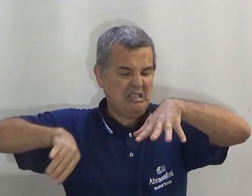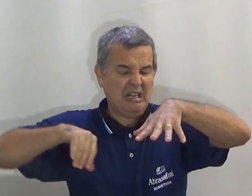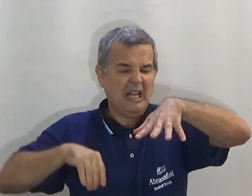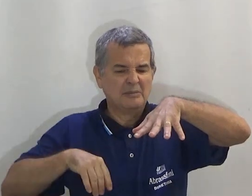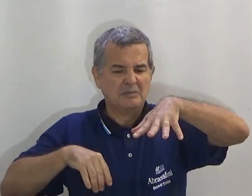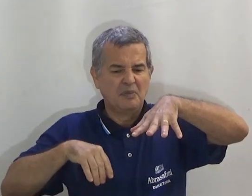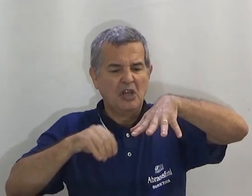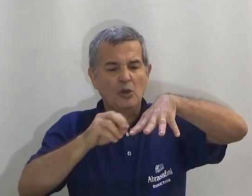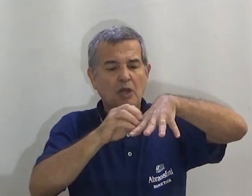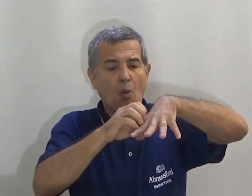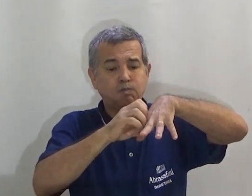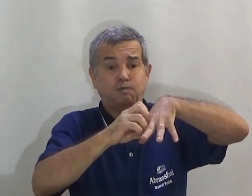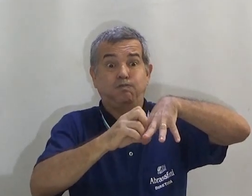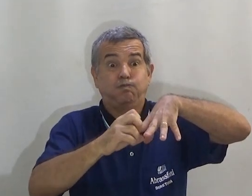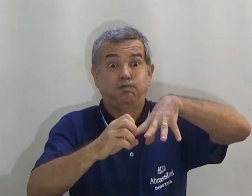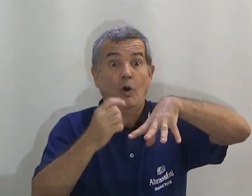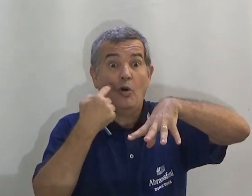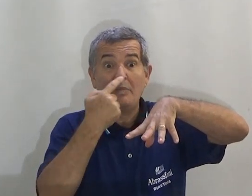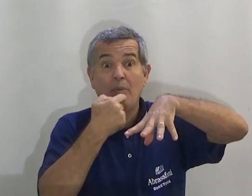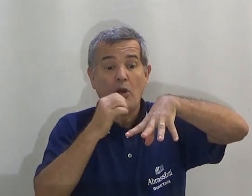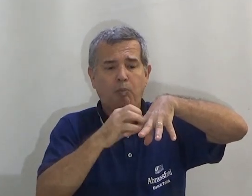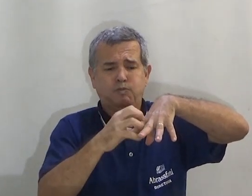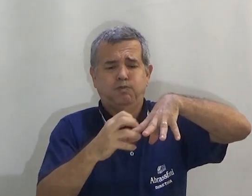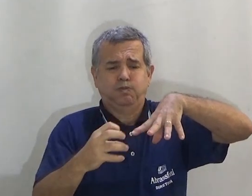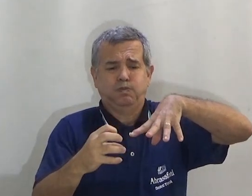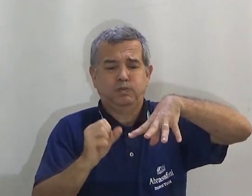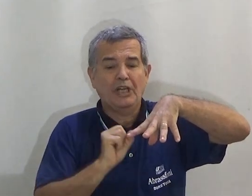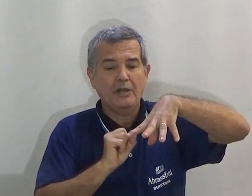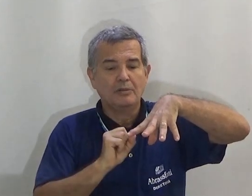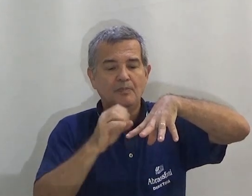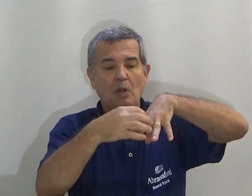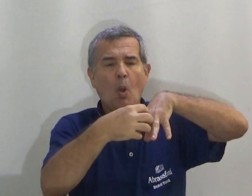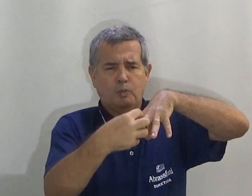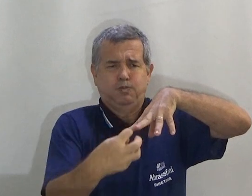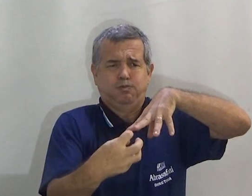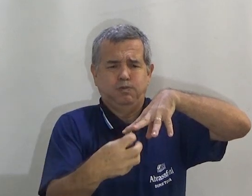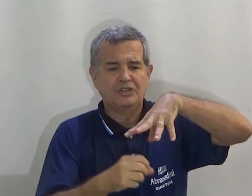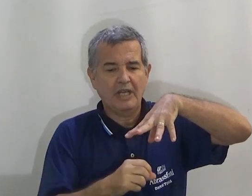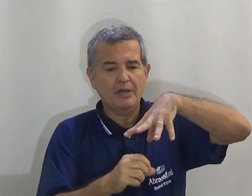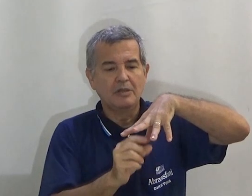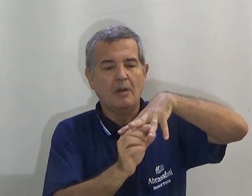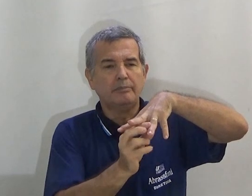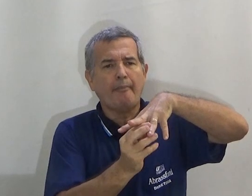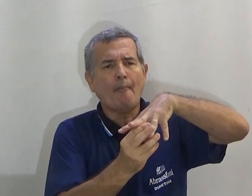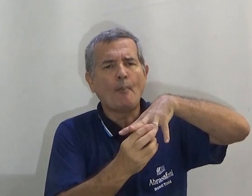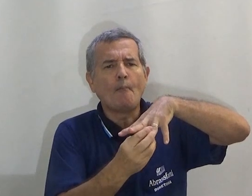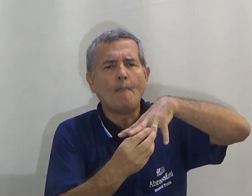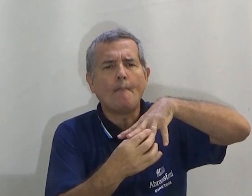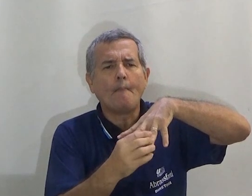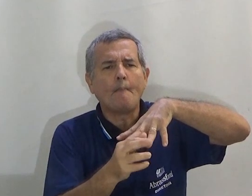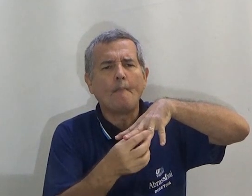eu tenho a minha boca, cheio, cheio,